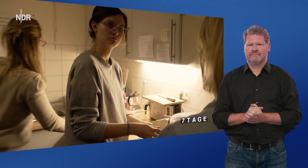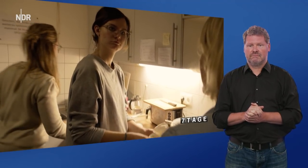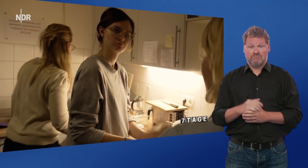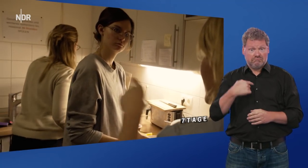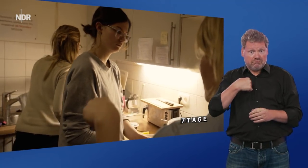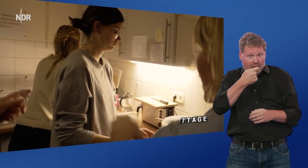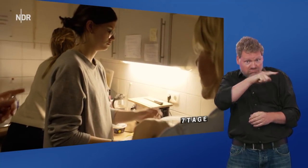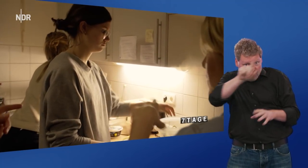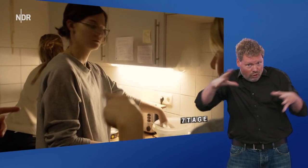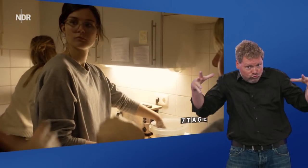Ich ess hier immer alle zusammen.